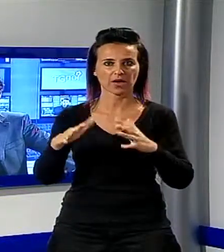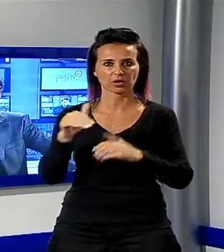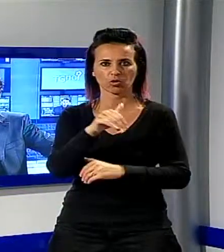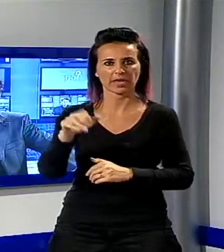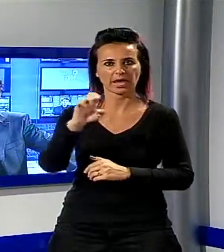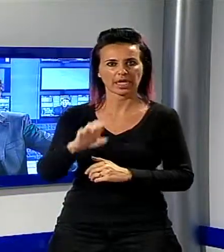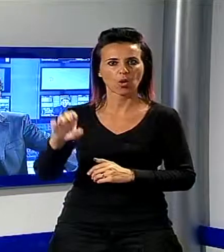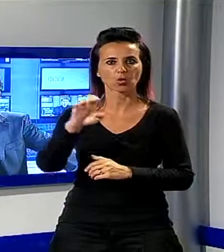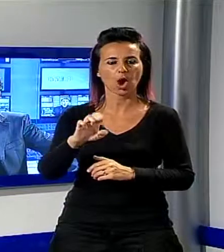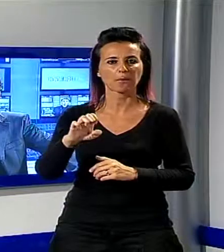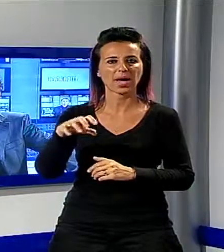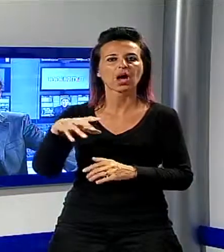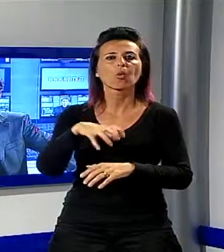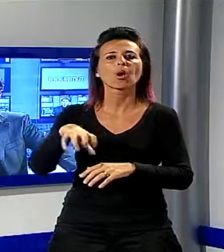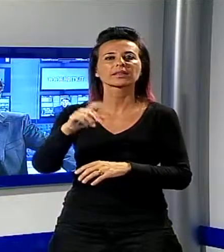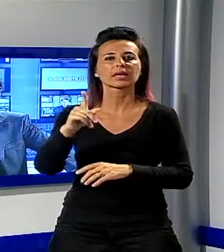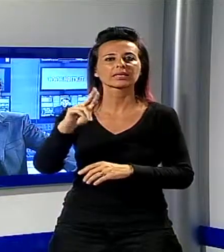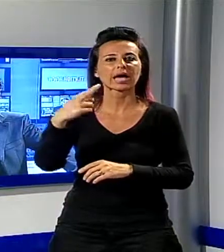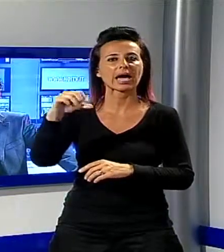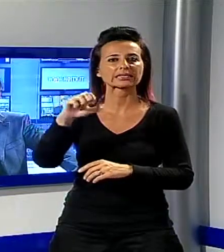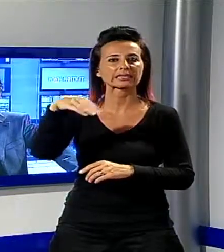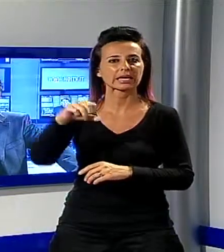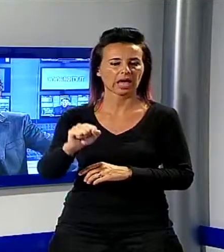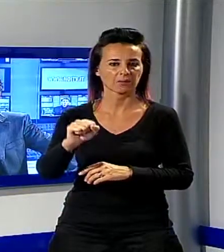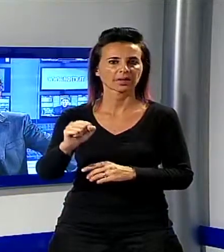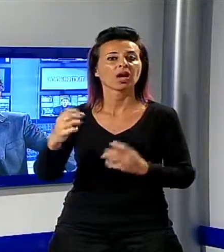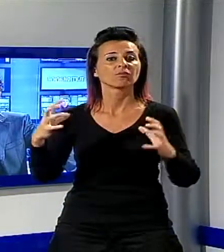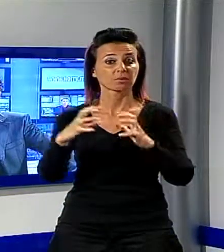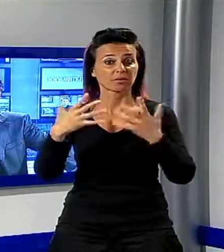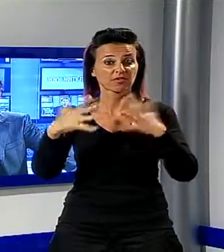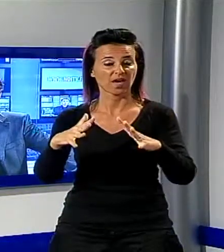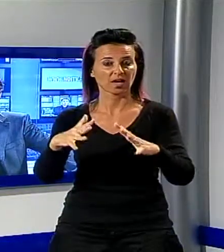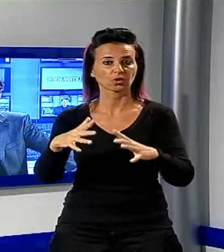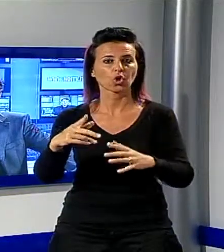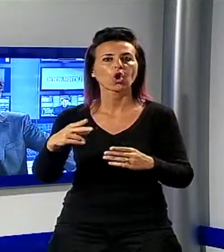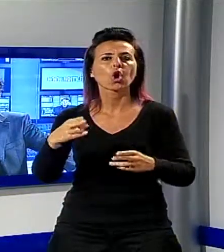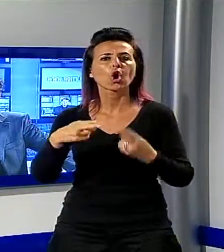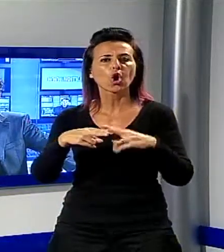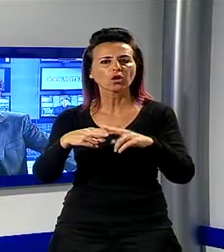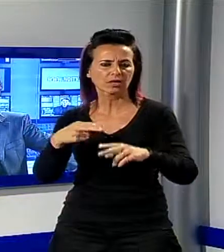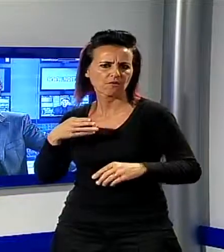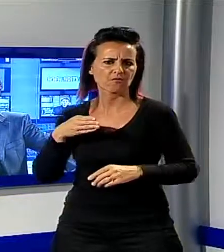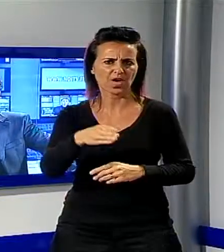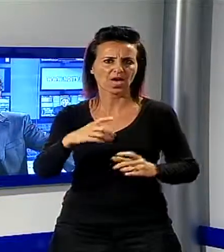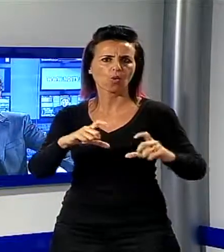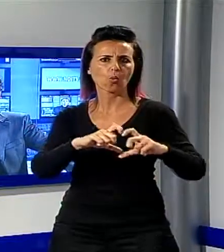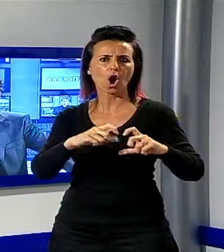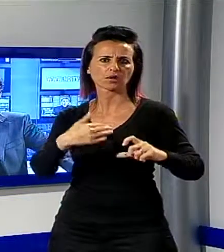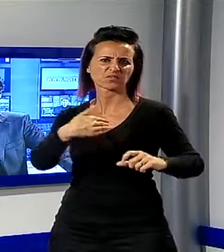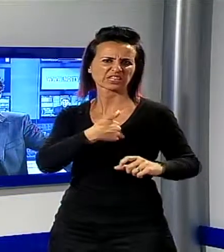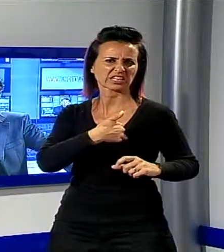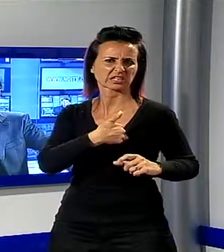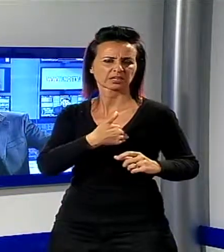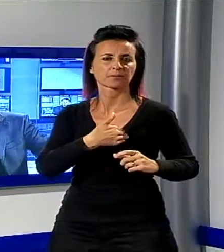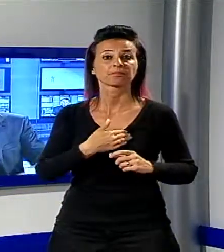stato colpito con una coltellata vicino al cuore. Il giovane è stato trovato a terra dai carabinieri, allertati da alcuni